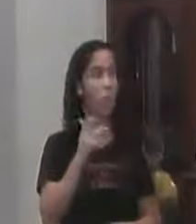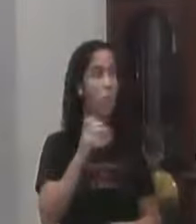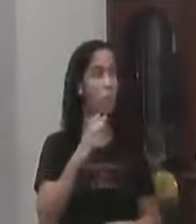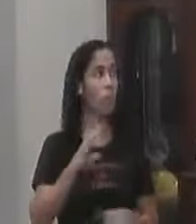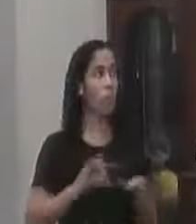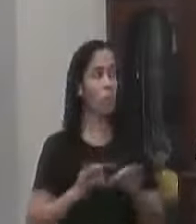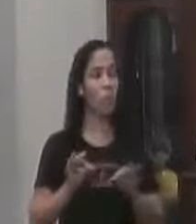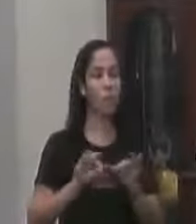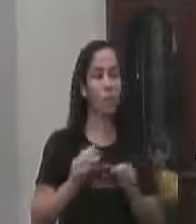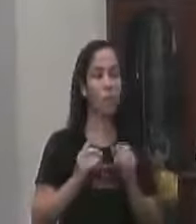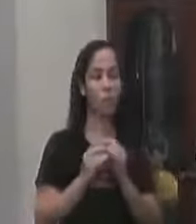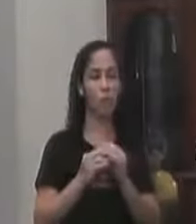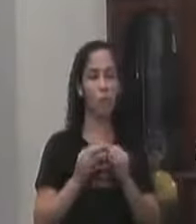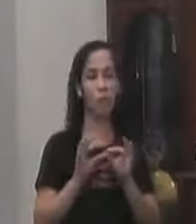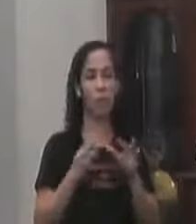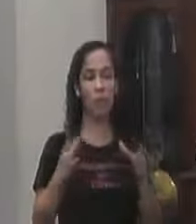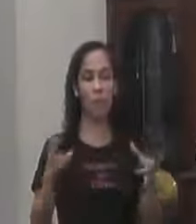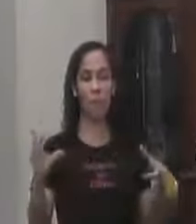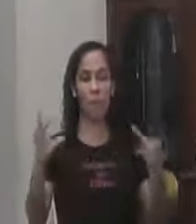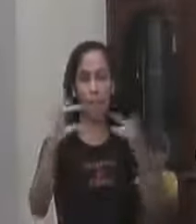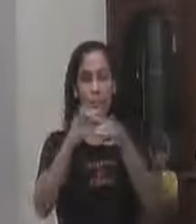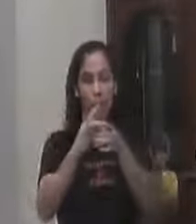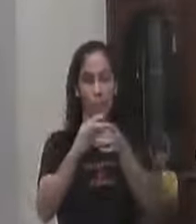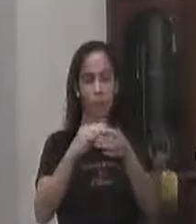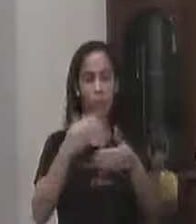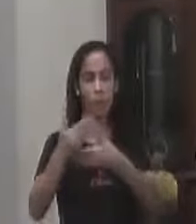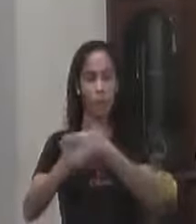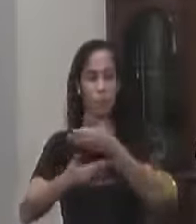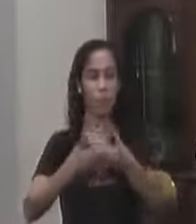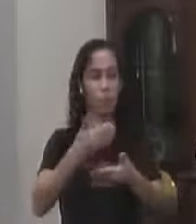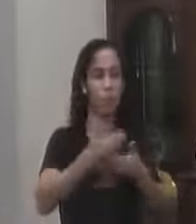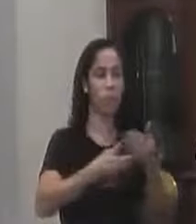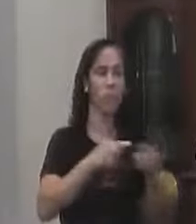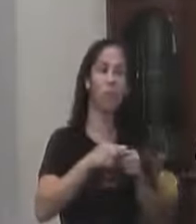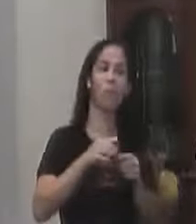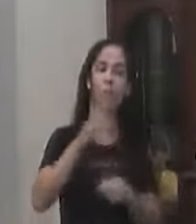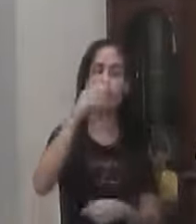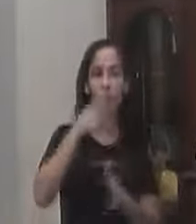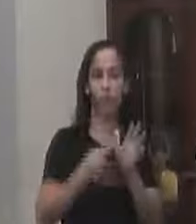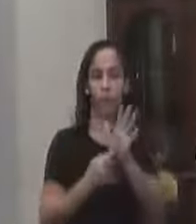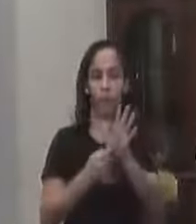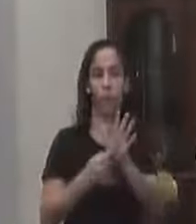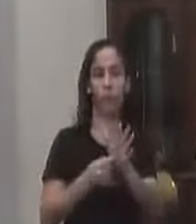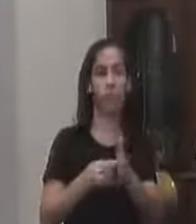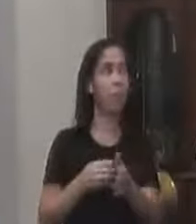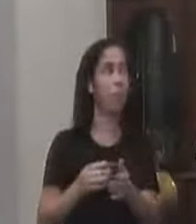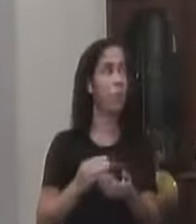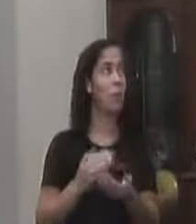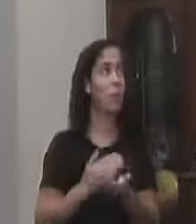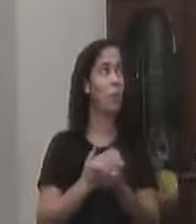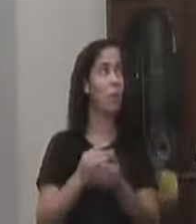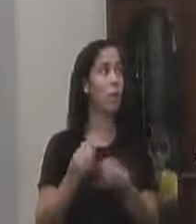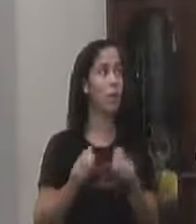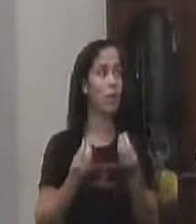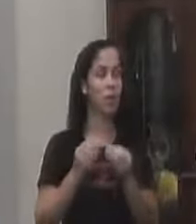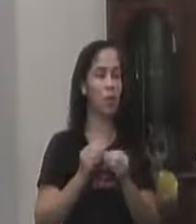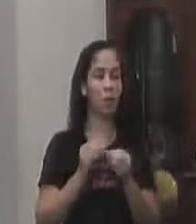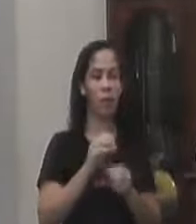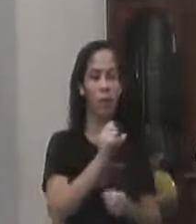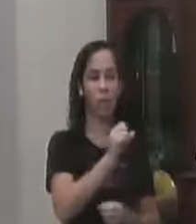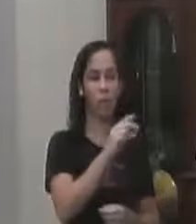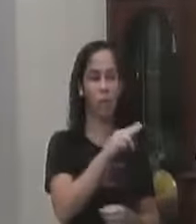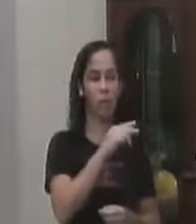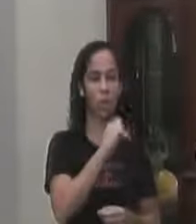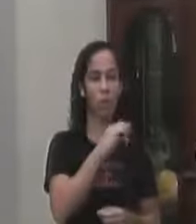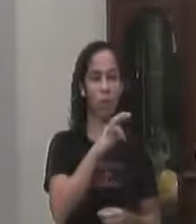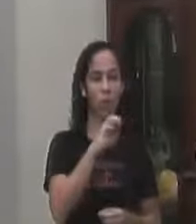Organizou Essa ponte Para que eu possa Apresentar isso De uma forma Sustentável De uma forma